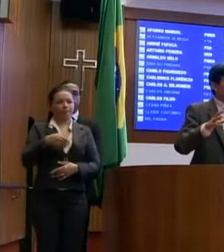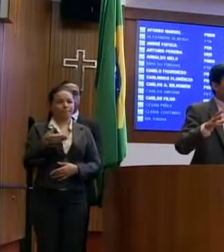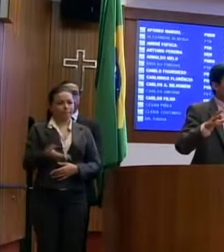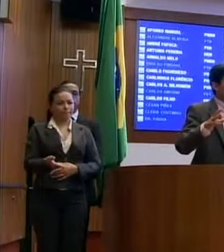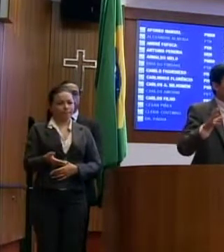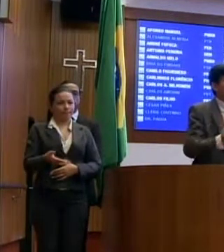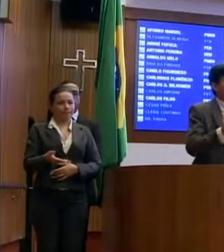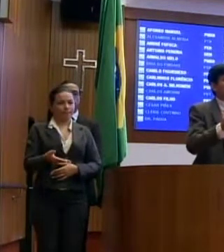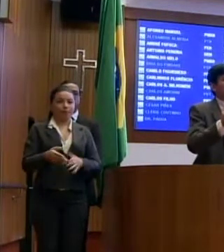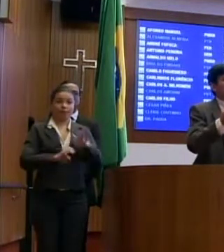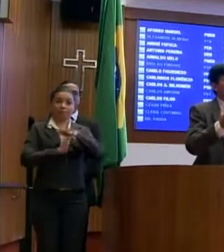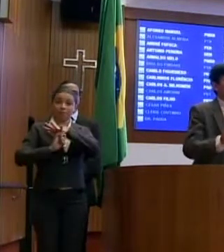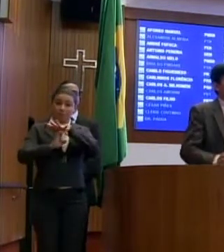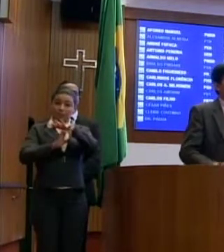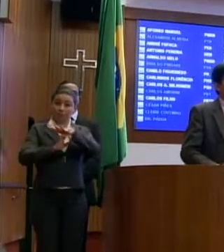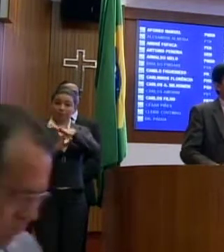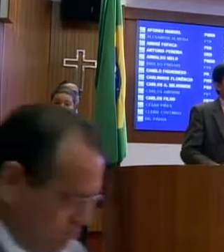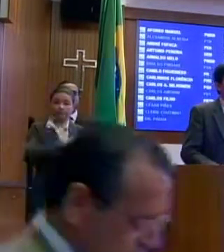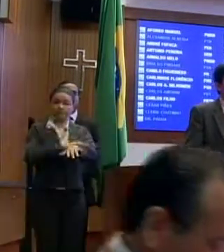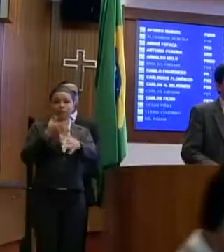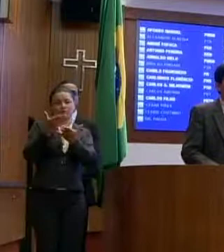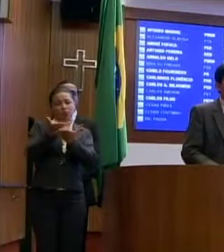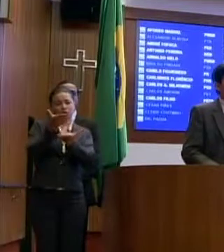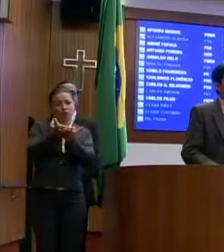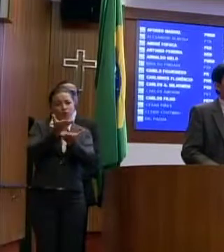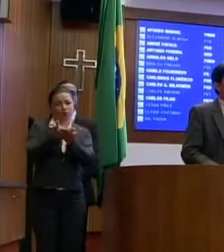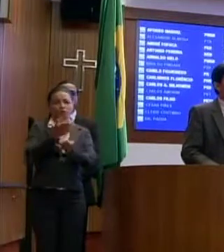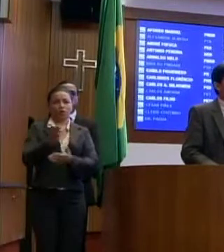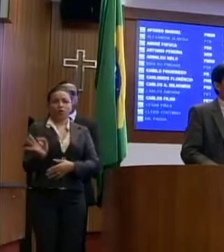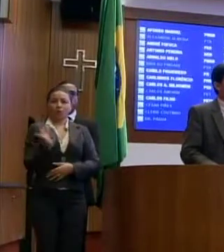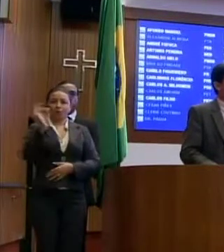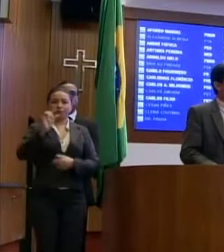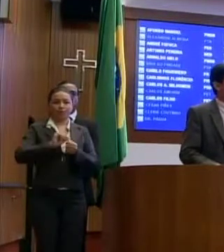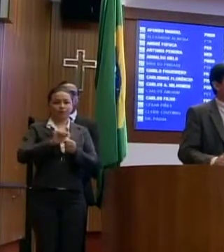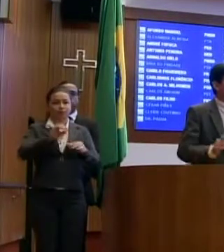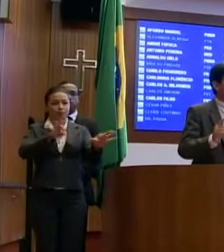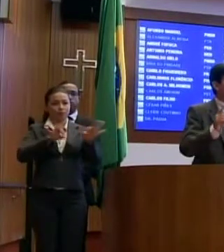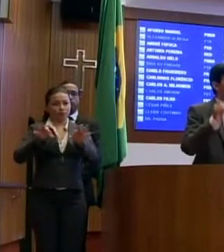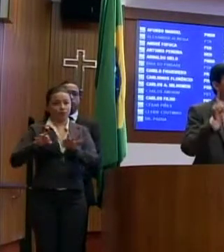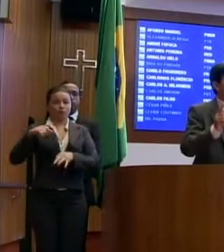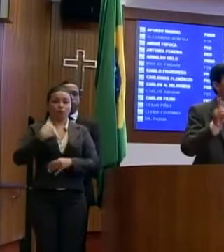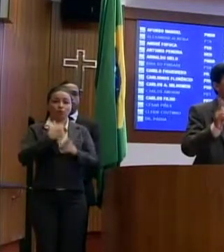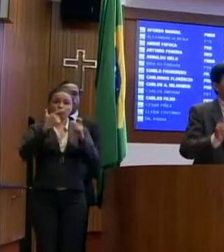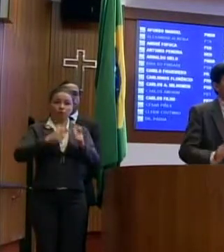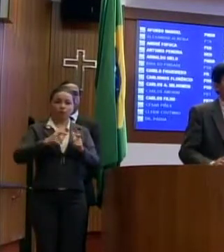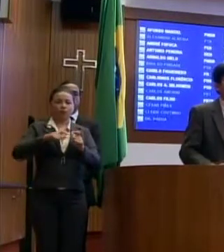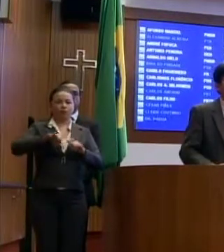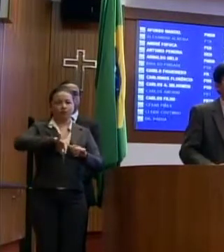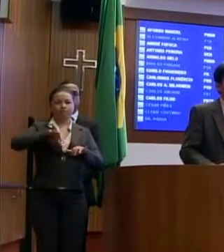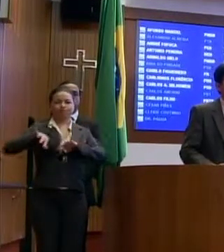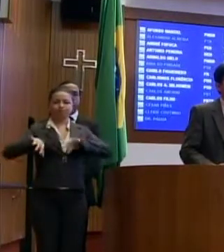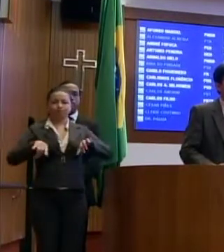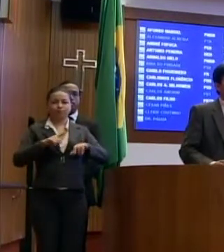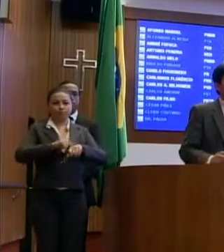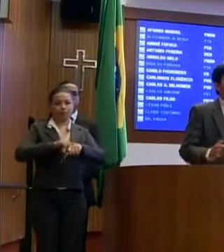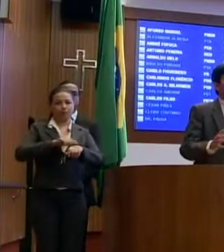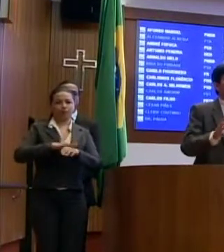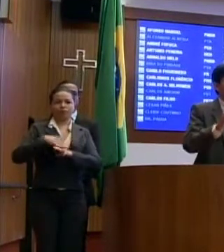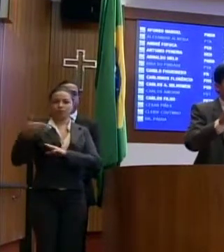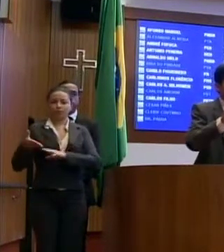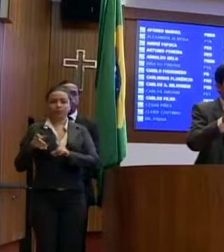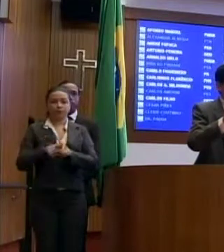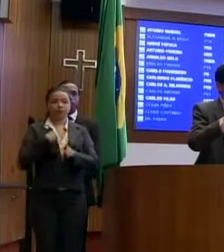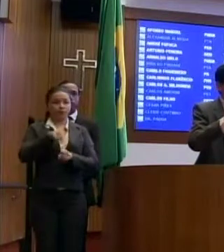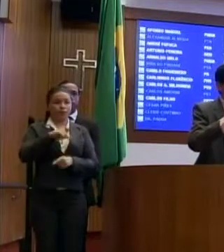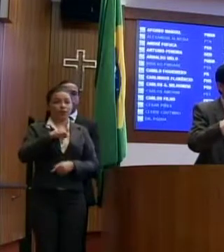empresa da educação que a UFMA está montando na nossa cidade, vai ser um divisor de águas na cidade de Pinheiro, porque